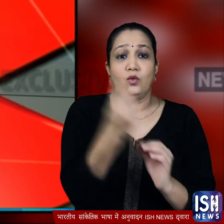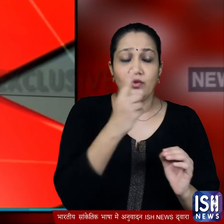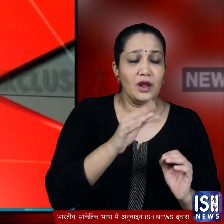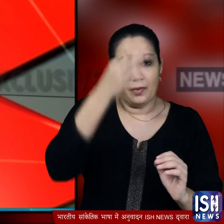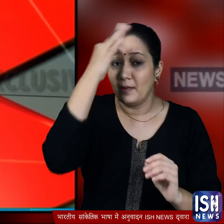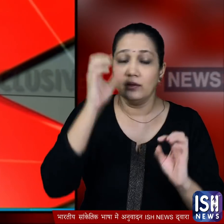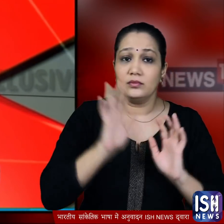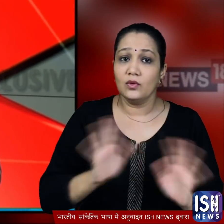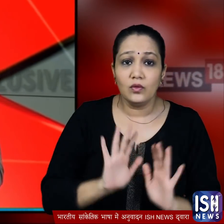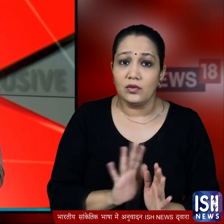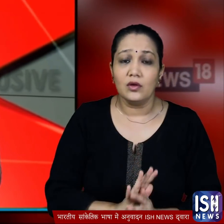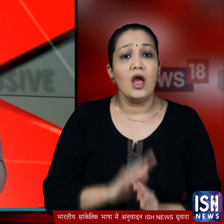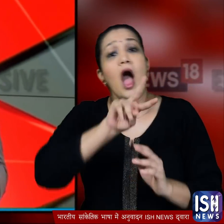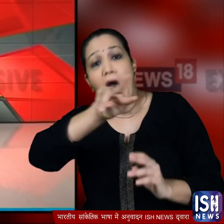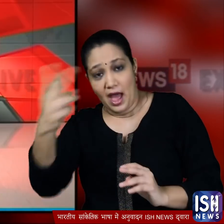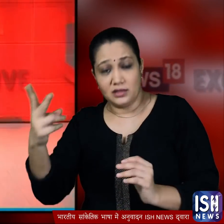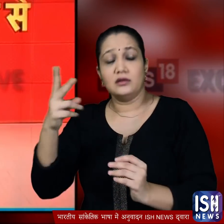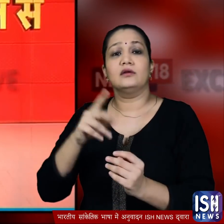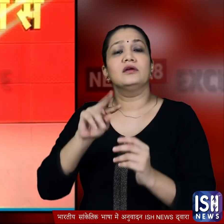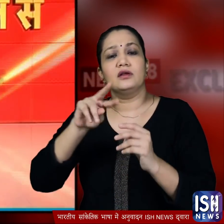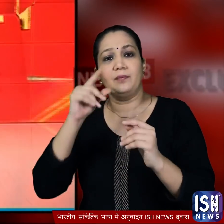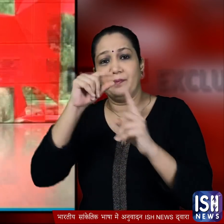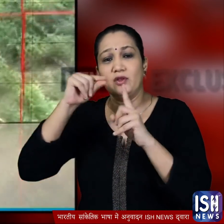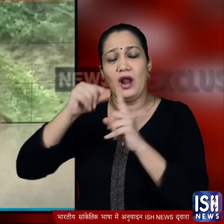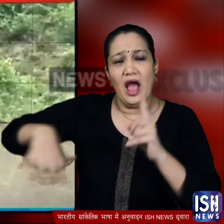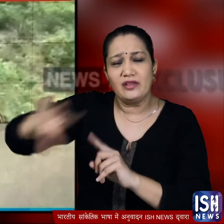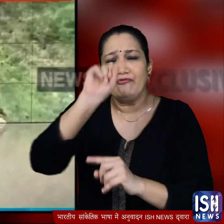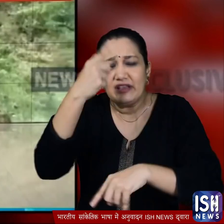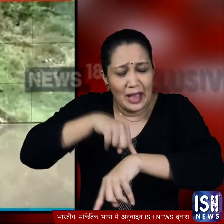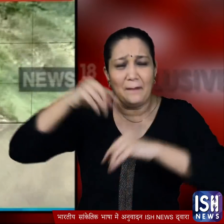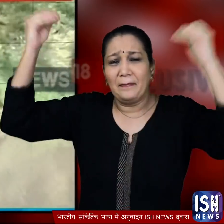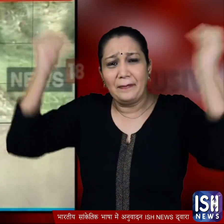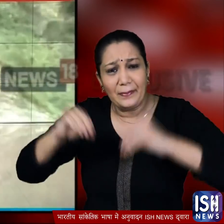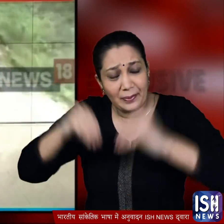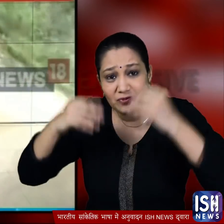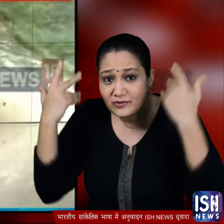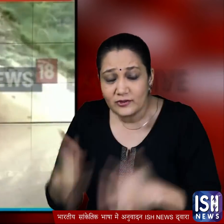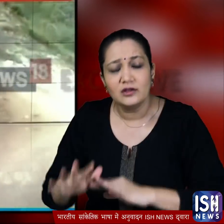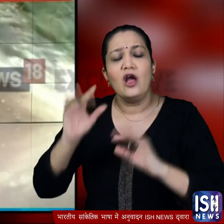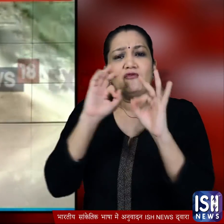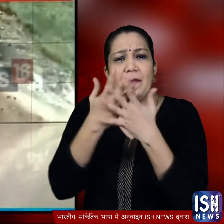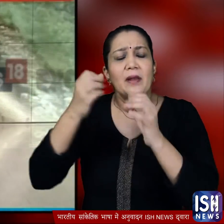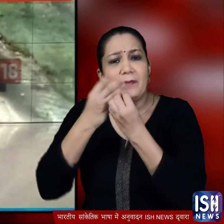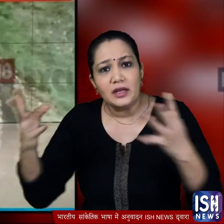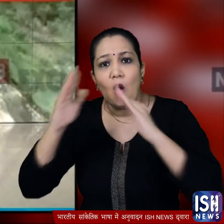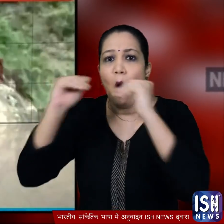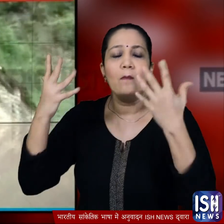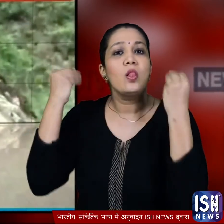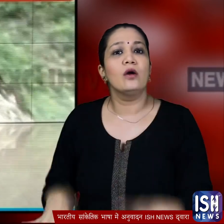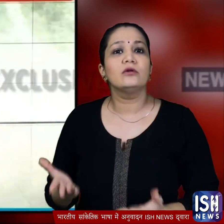पर ही लोगों की परेशानी लोगों को नहीं उठानी पड़ी पितोरागड में पहली बरसाद के बाद हुई तबाही ने कई परिवारों को सड़क पर लाकर खड़ा कर